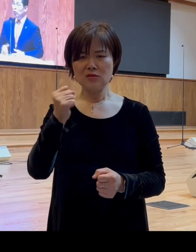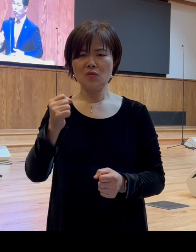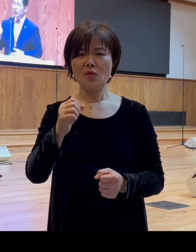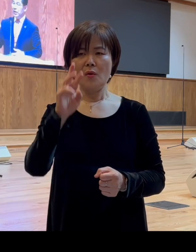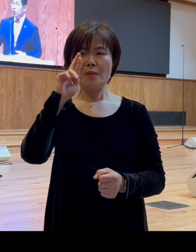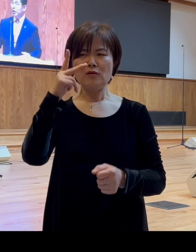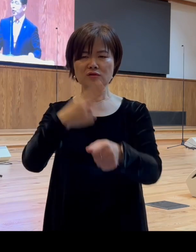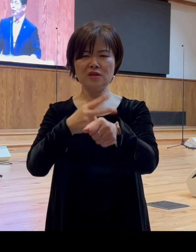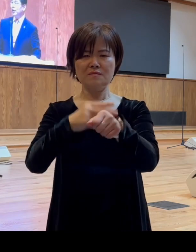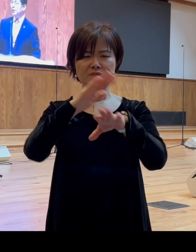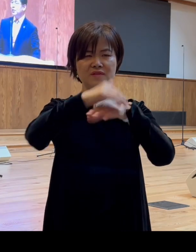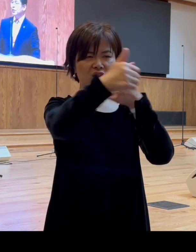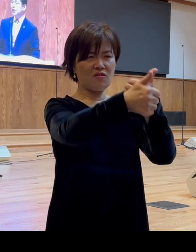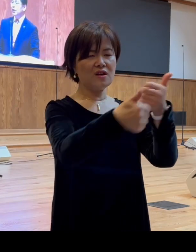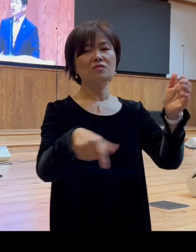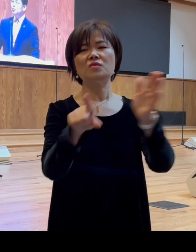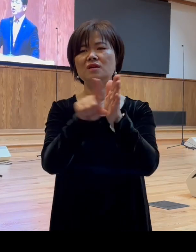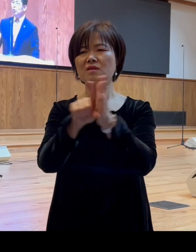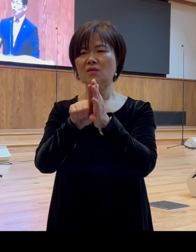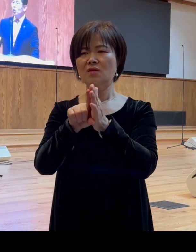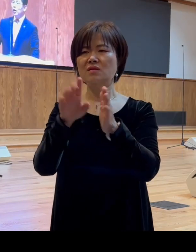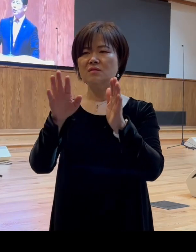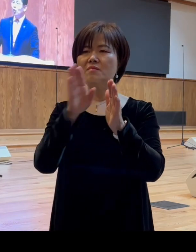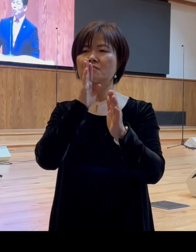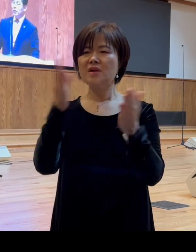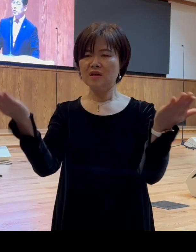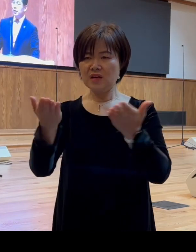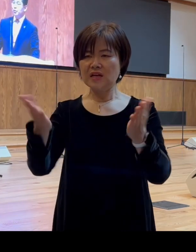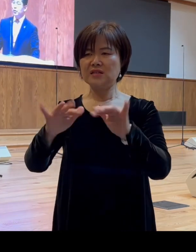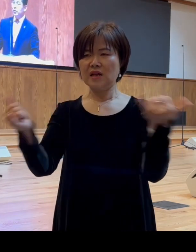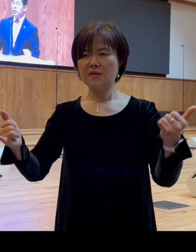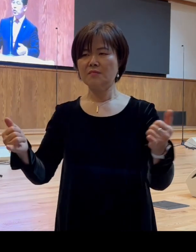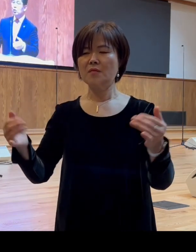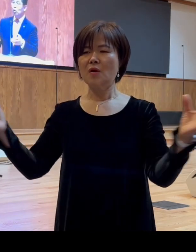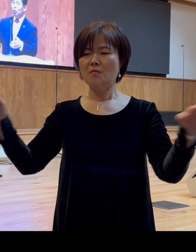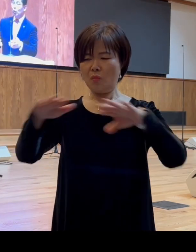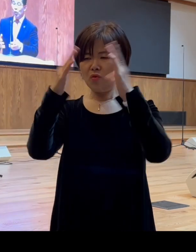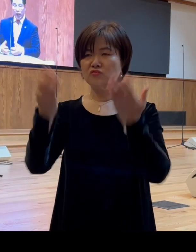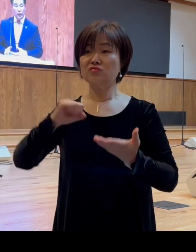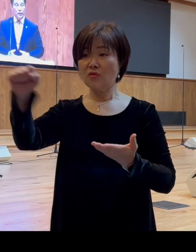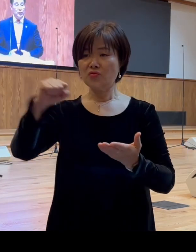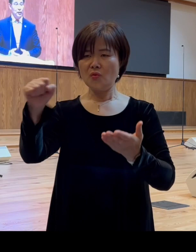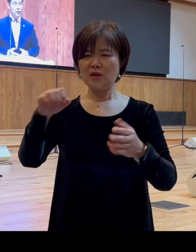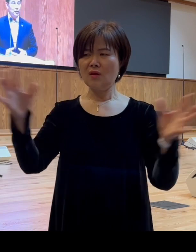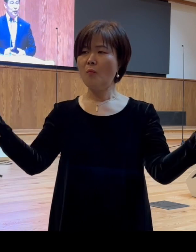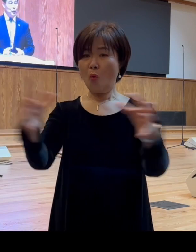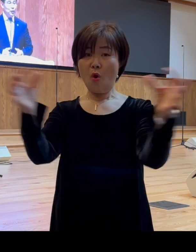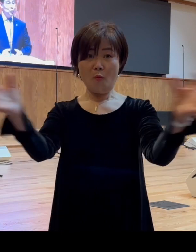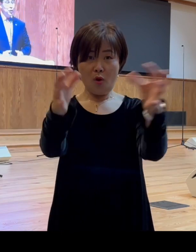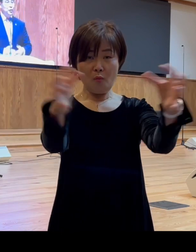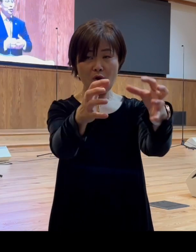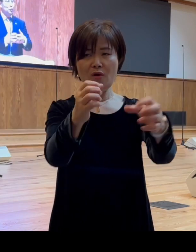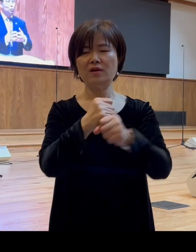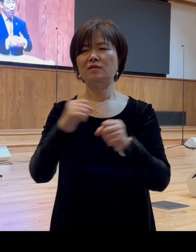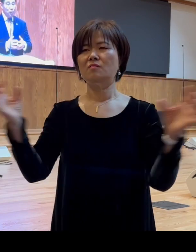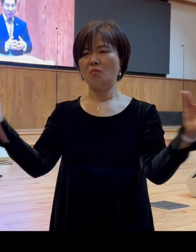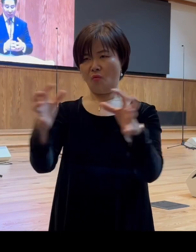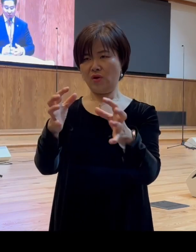대적하기 위하여서 그럼 직공과 영업하는 사람들을 선동한 그럼 그런 모임의 자리였음에도